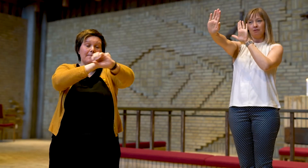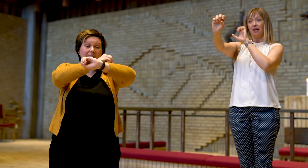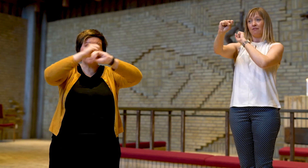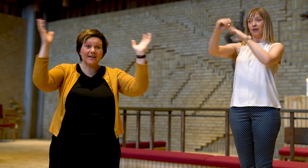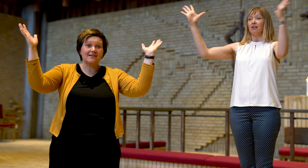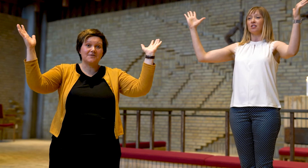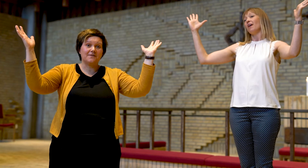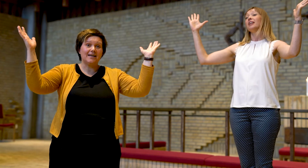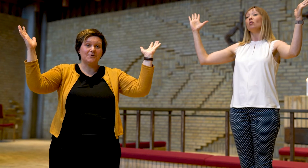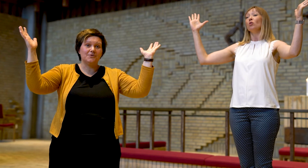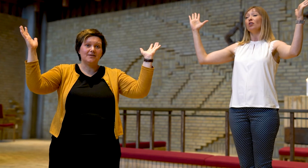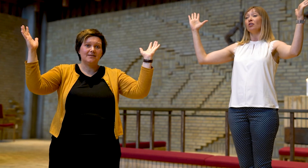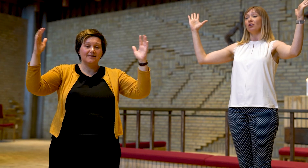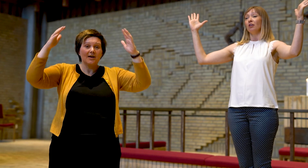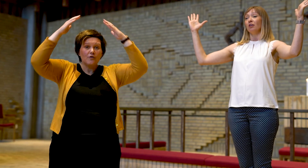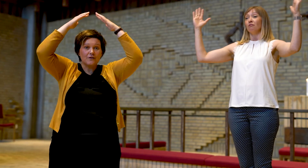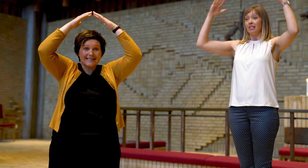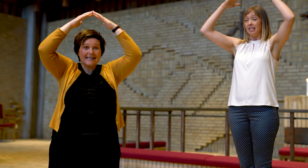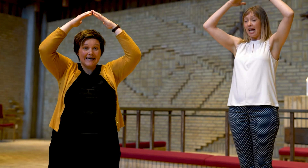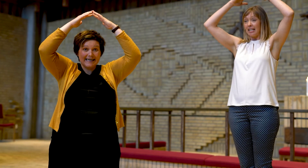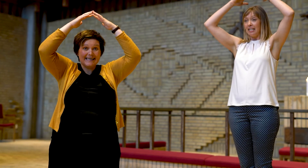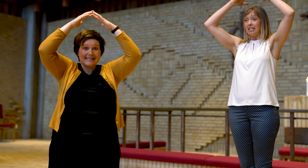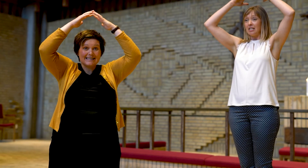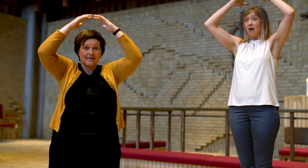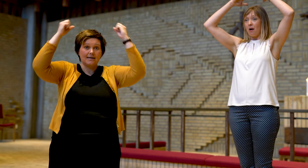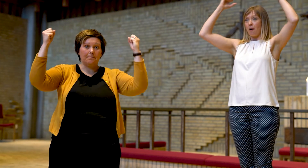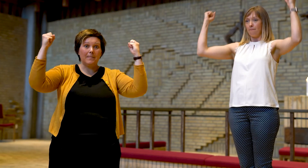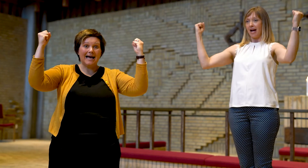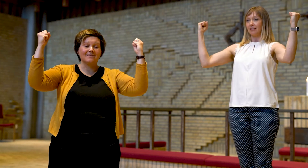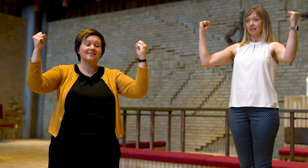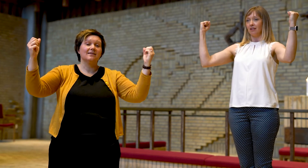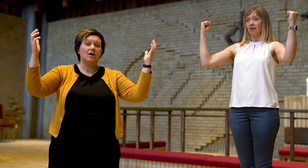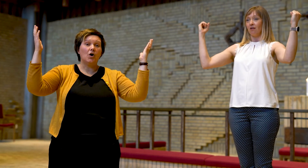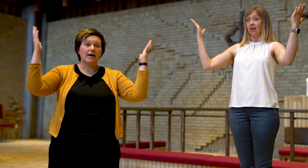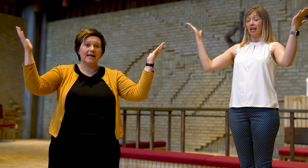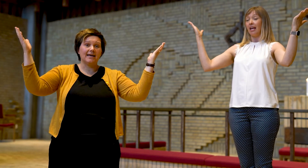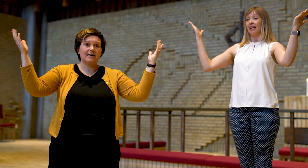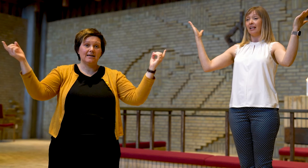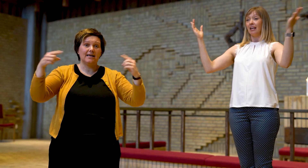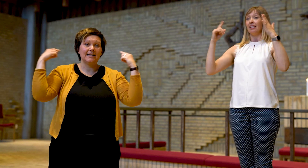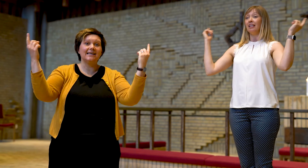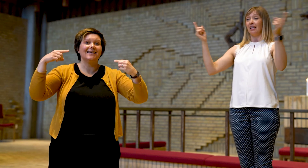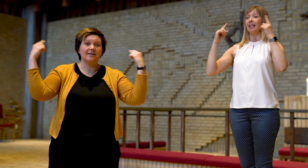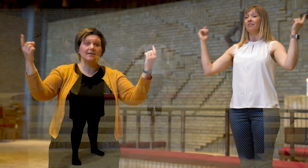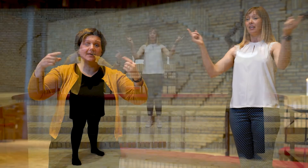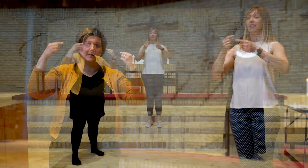men fri os fra det onde, for dit er riget og magten og æren i evighed.